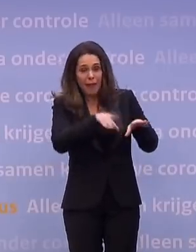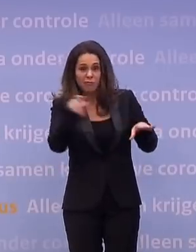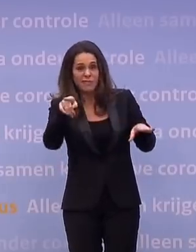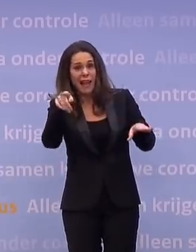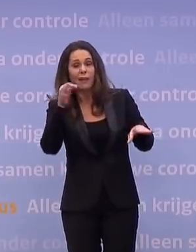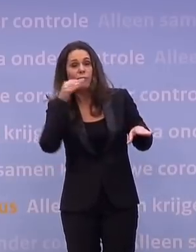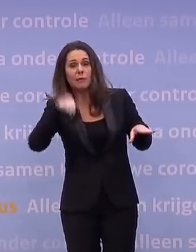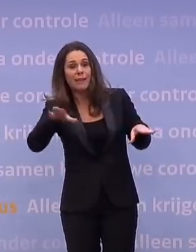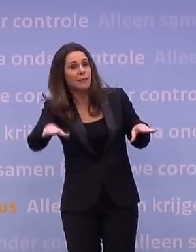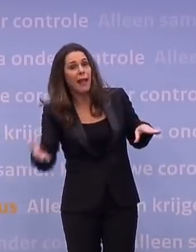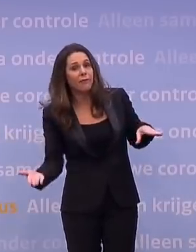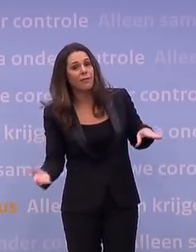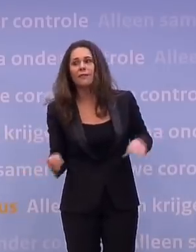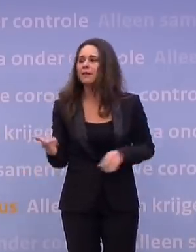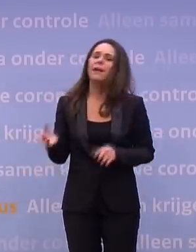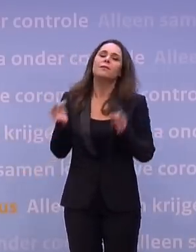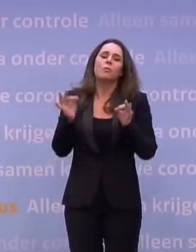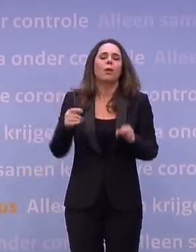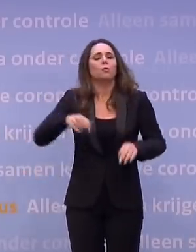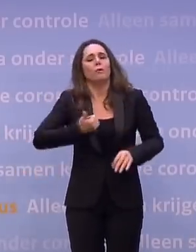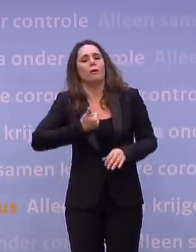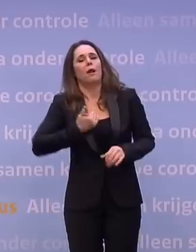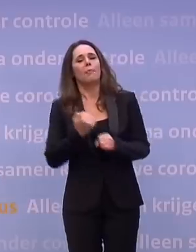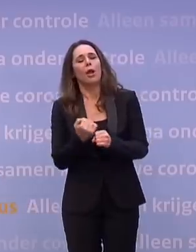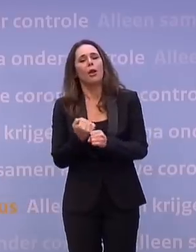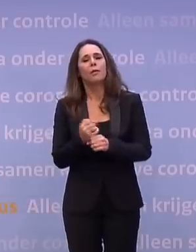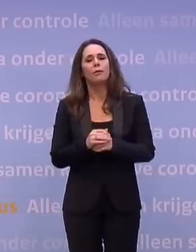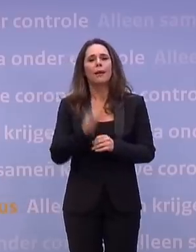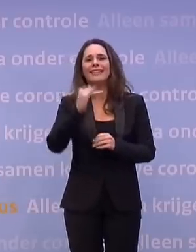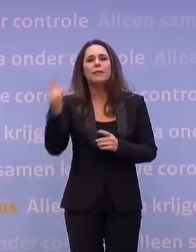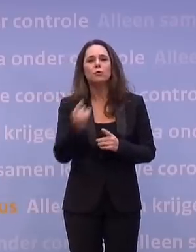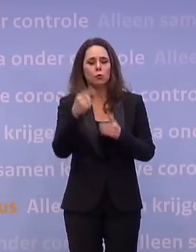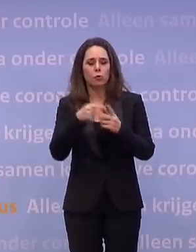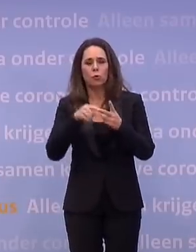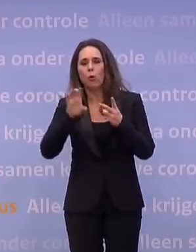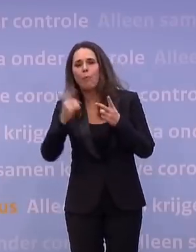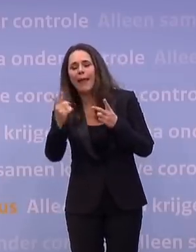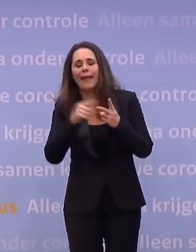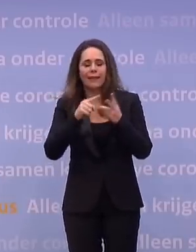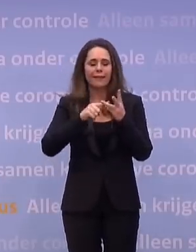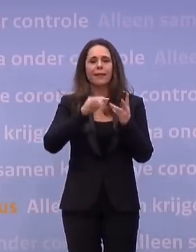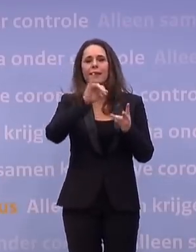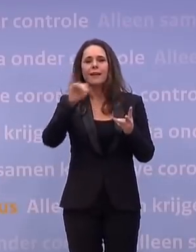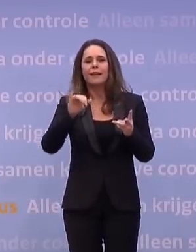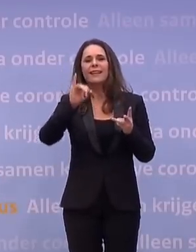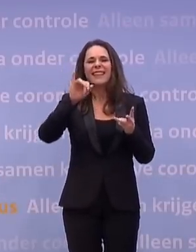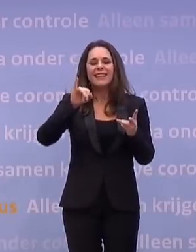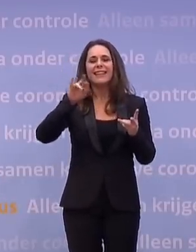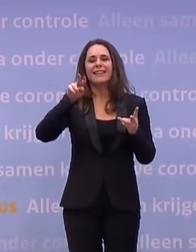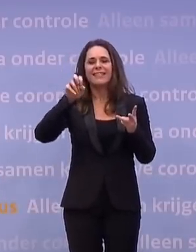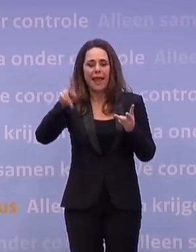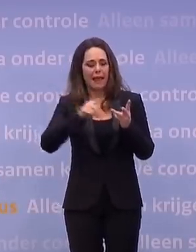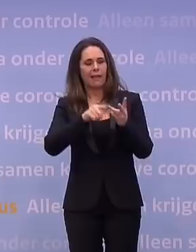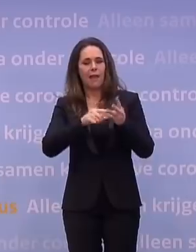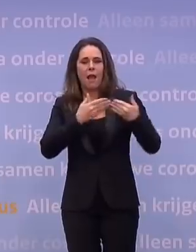belangrijk is voor Nederland, we maken een grapje over, Nieuwsuur, OP1, Jinek, Hart van Nederland, al die